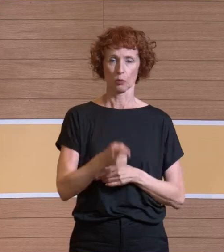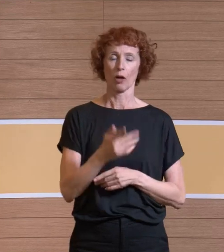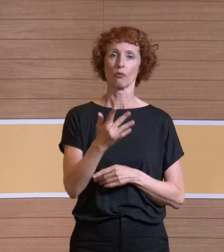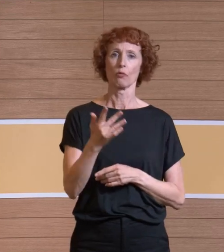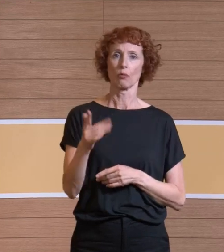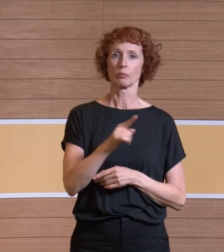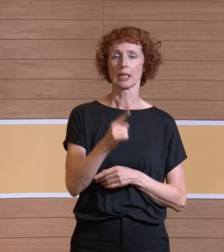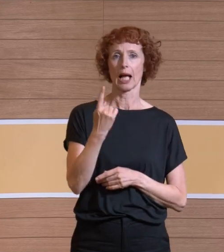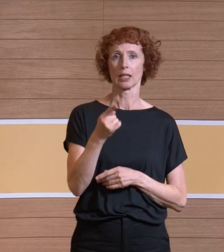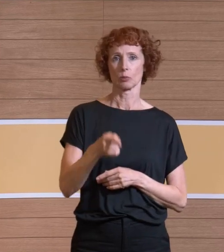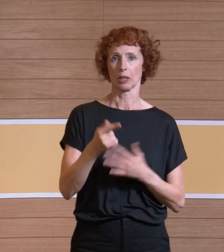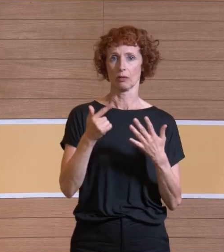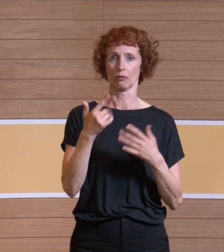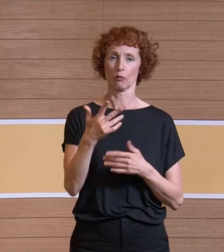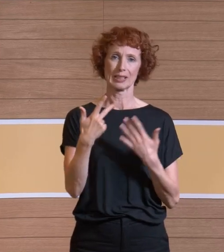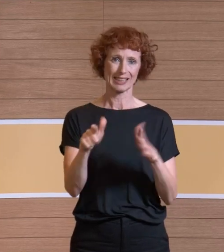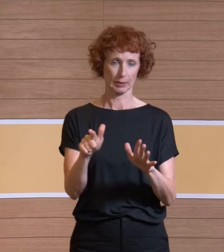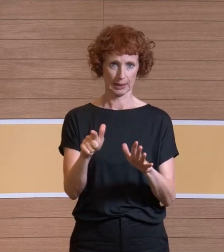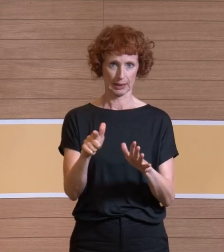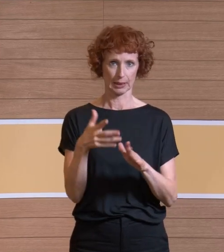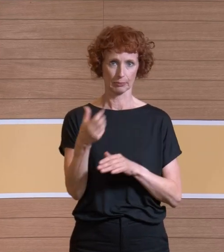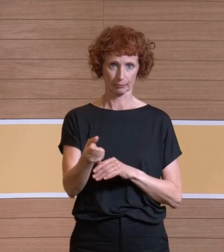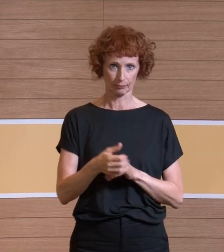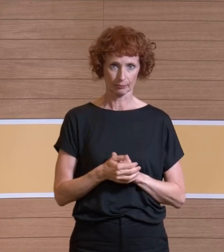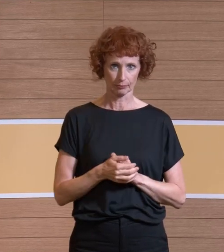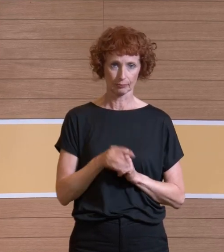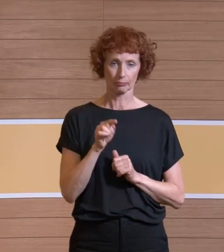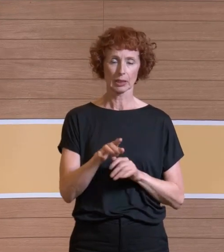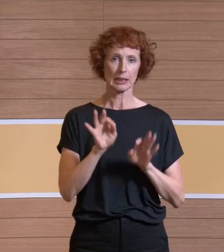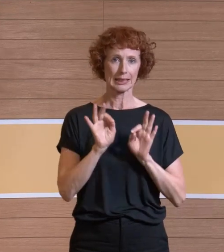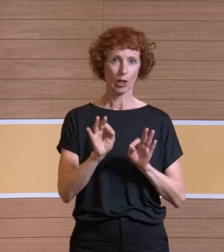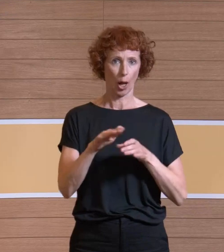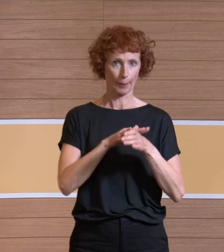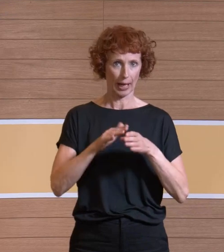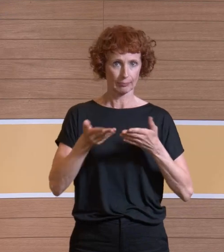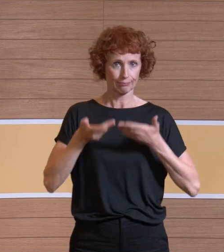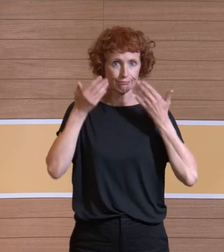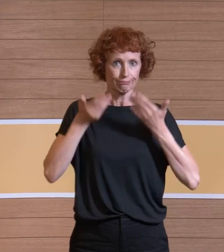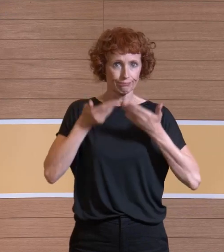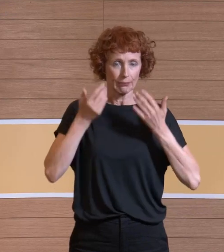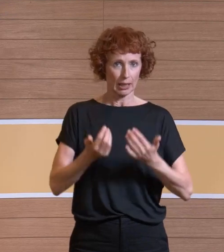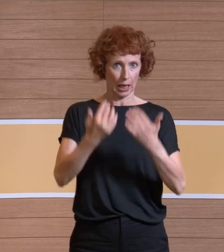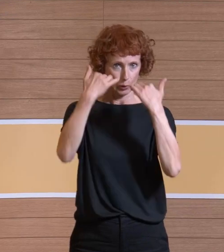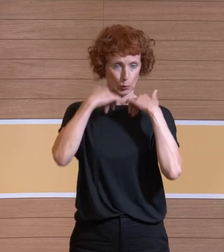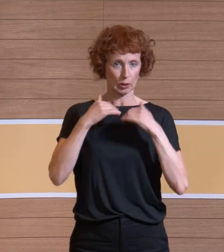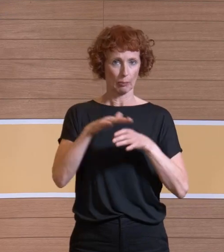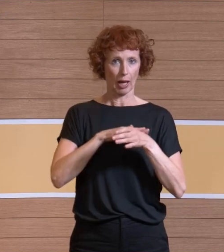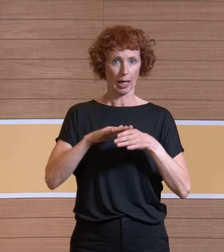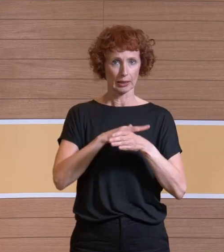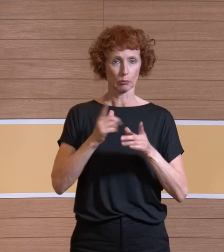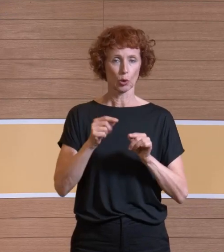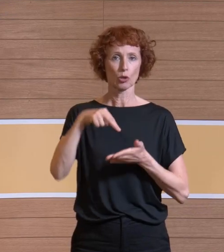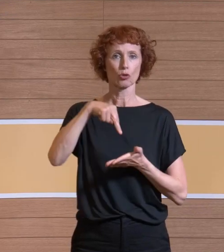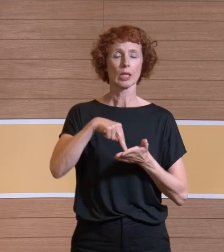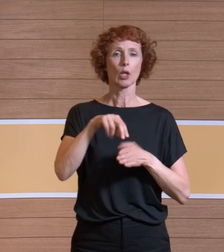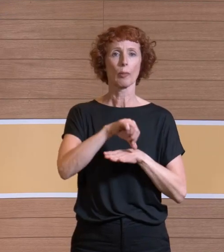1,75 Meter aufgenommen. Das ist halt genau der Inhalationsbereich der Operatöre, beziehungsweise generell das stehende OP